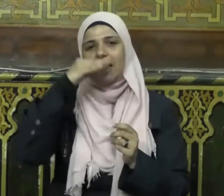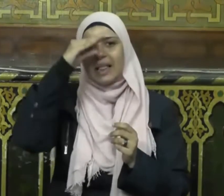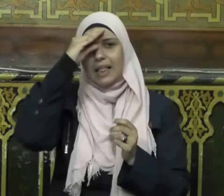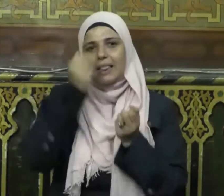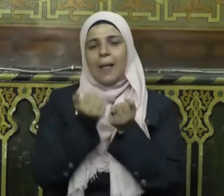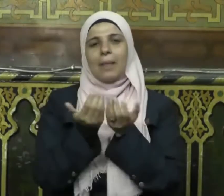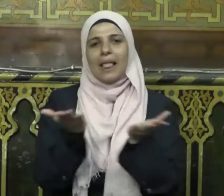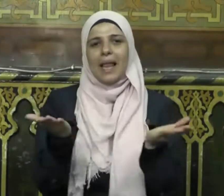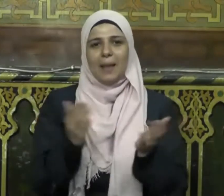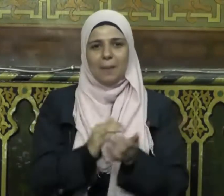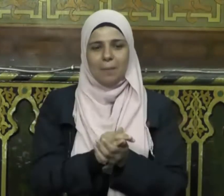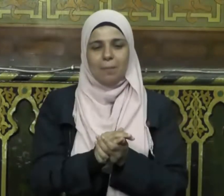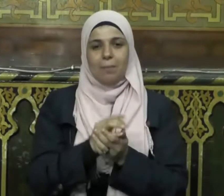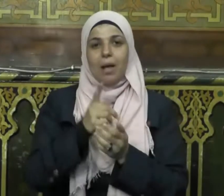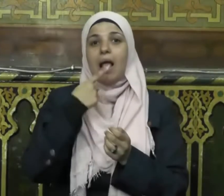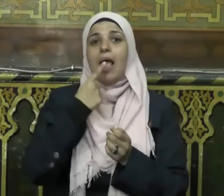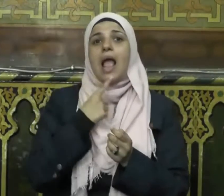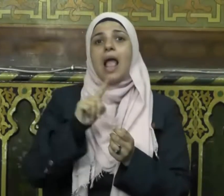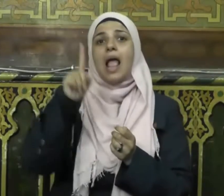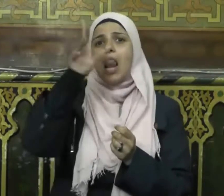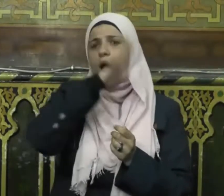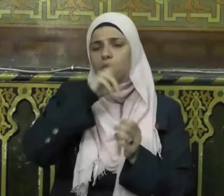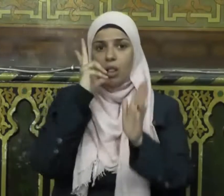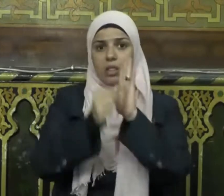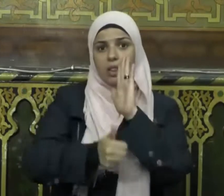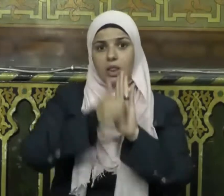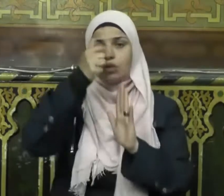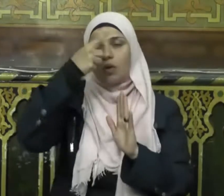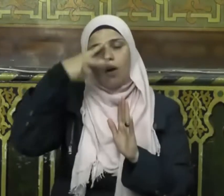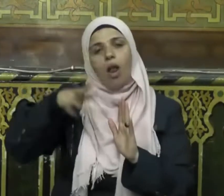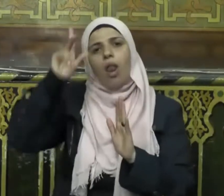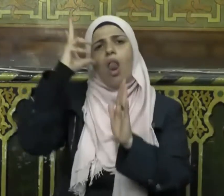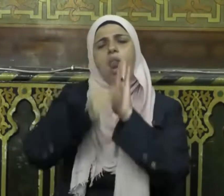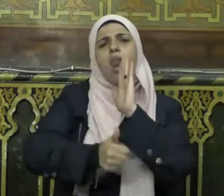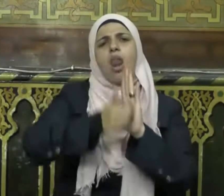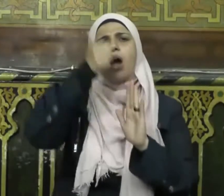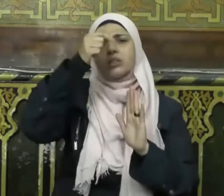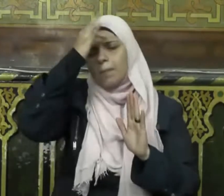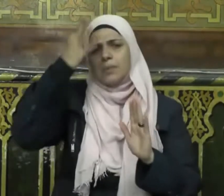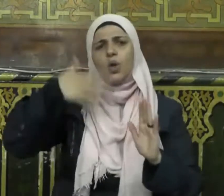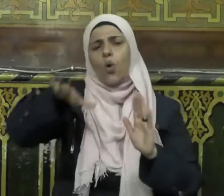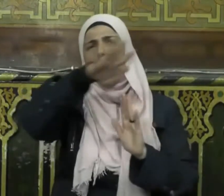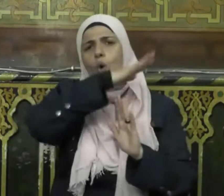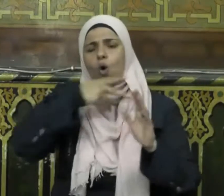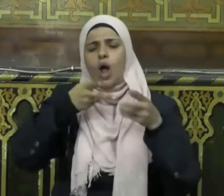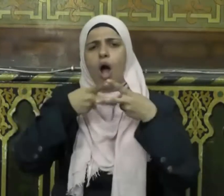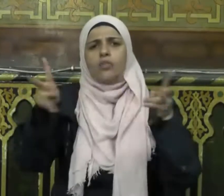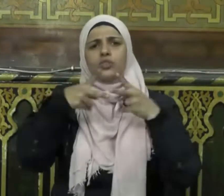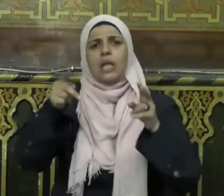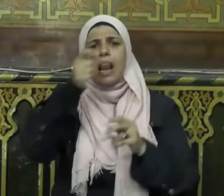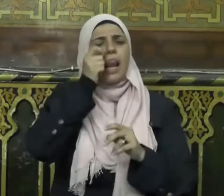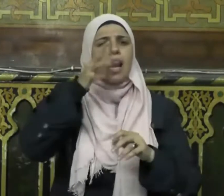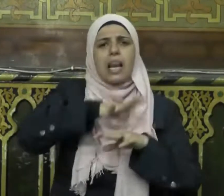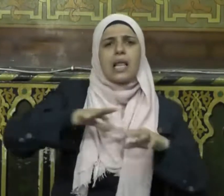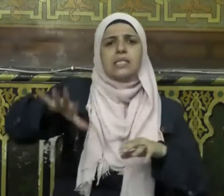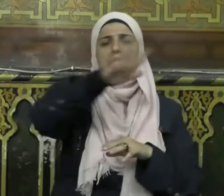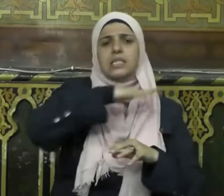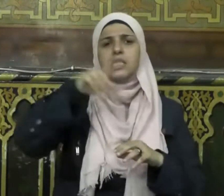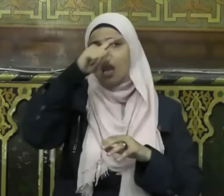كتابه الكريم إلا تنصروه فقد نصره الله إذ أخرجه الذين كفروا ثاني اثنين